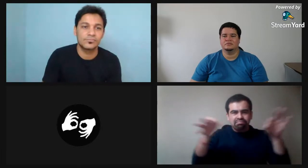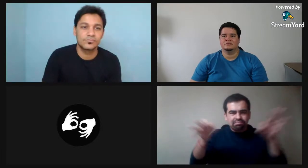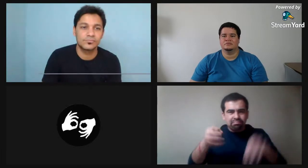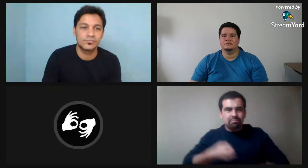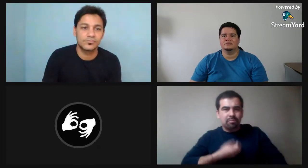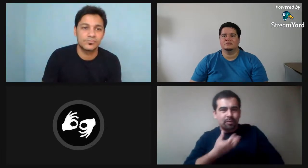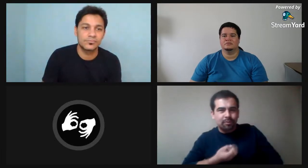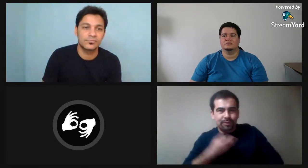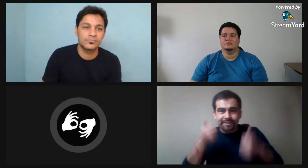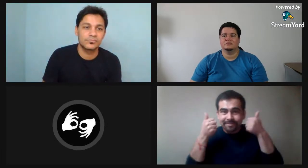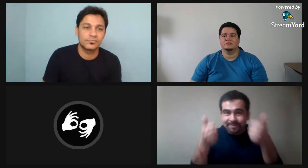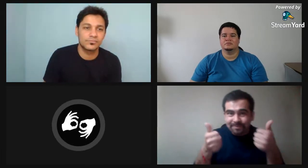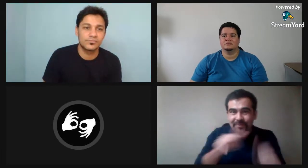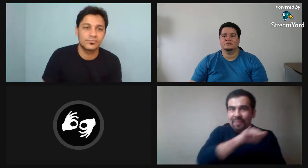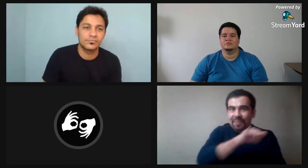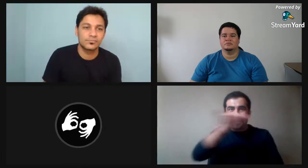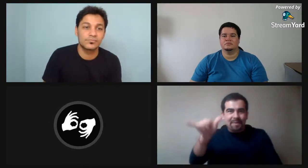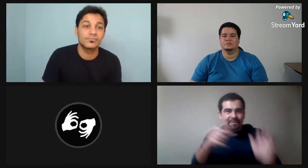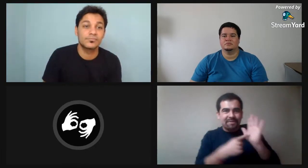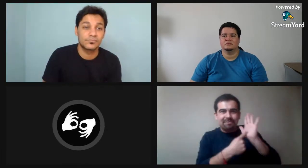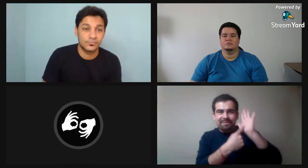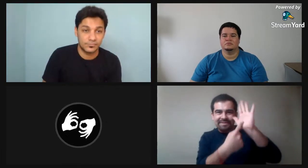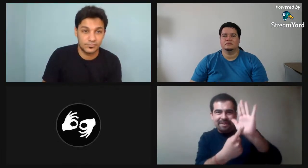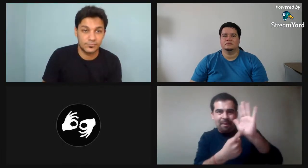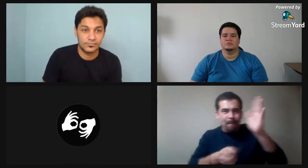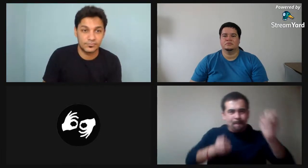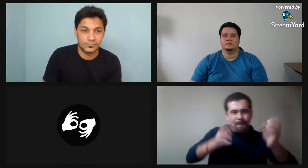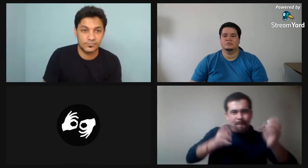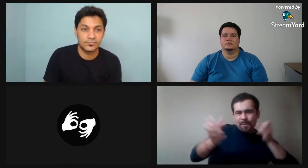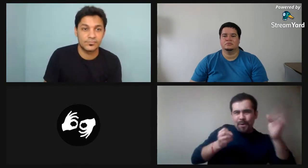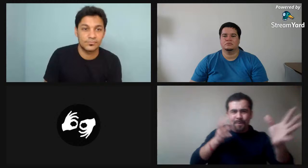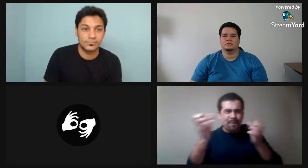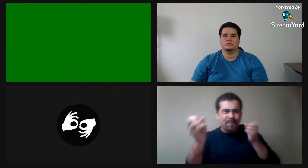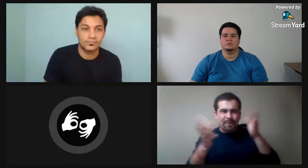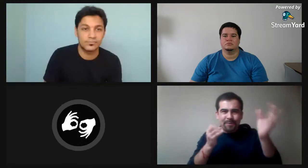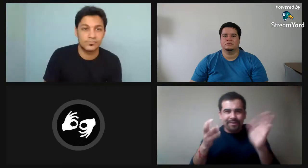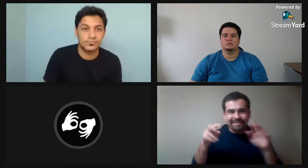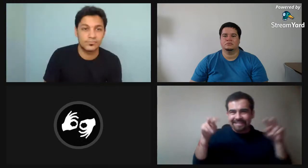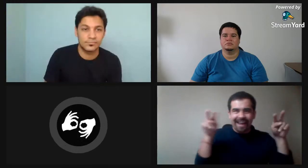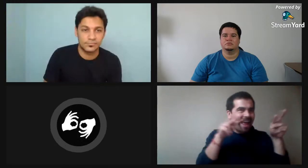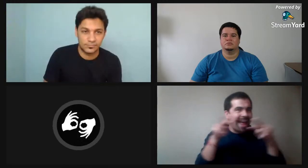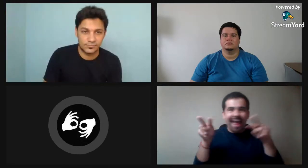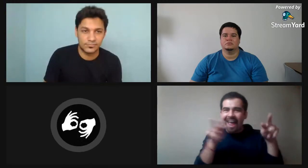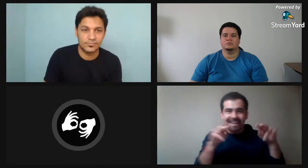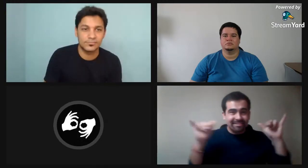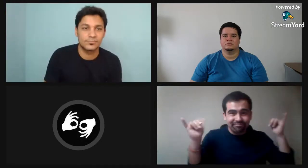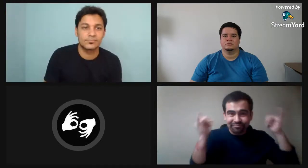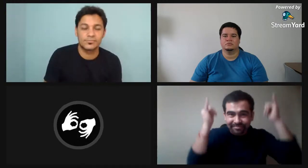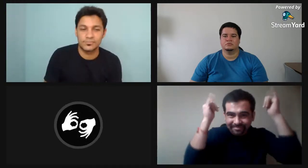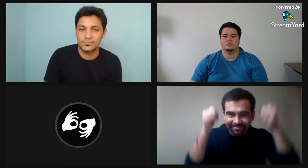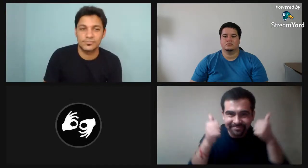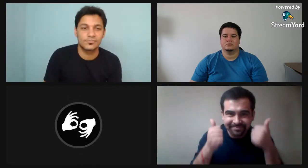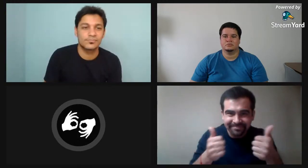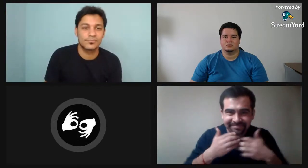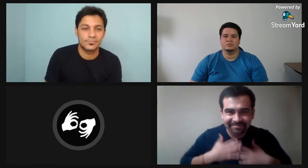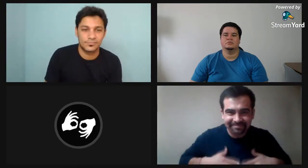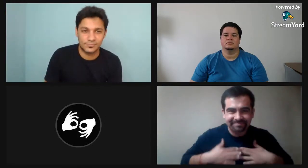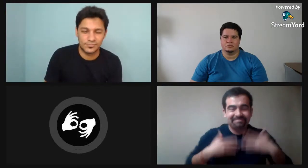Ricardo nos va a compartir una presentación sobre poesía vernácula visual y